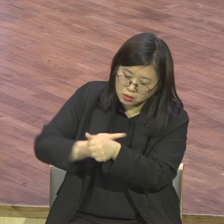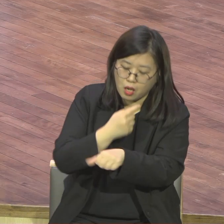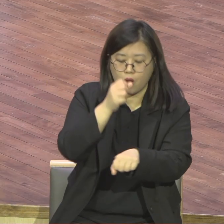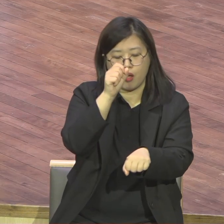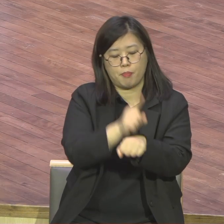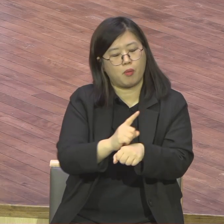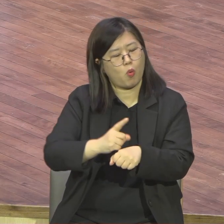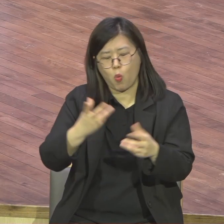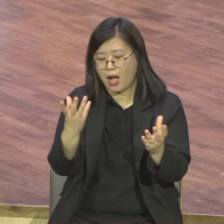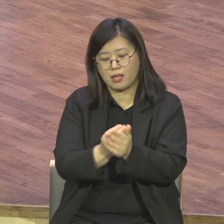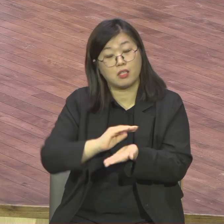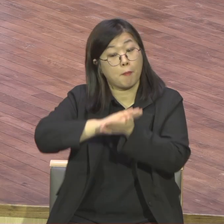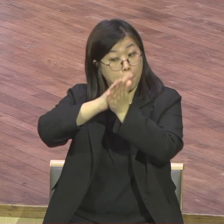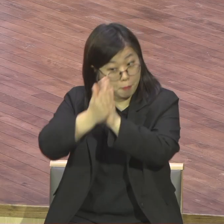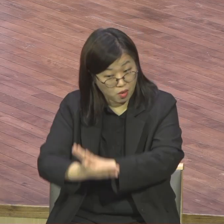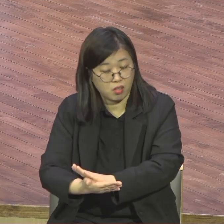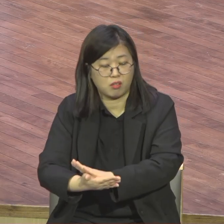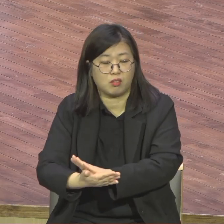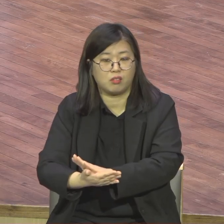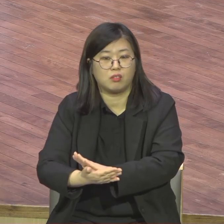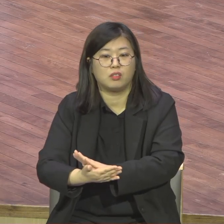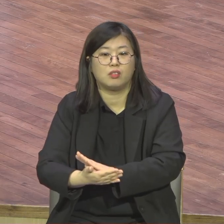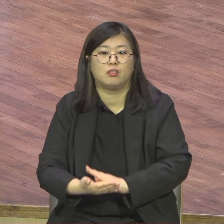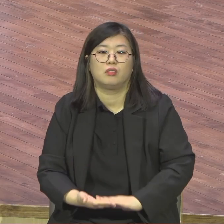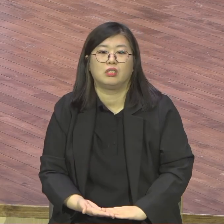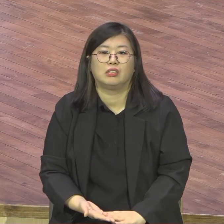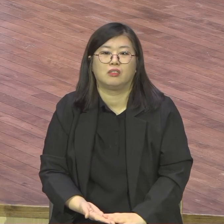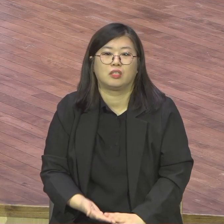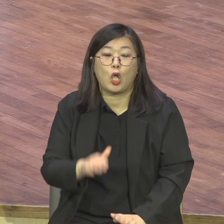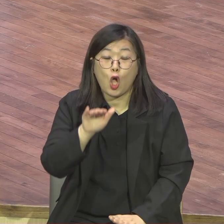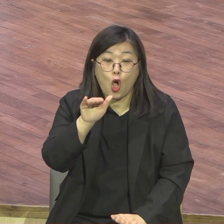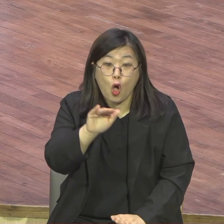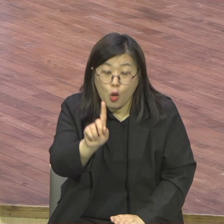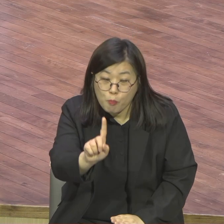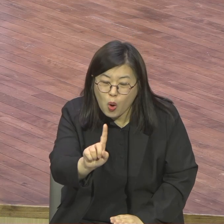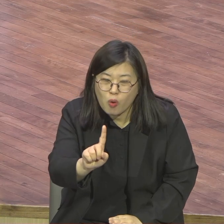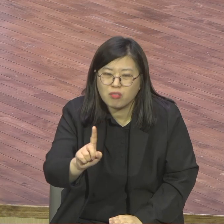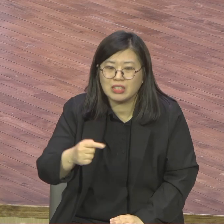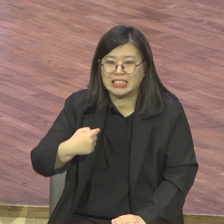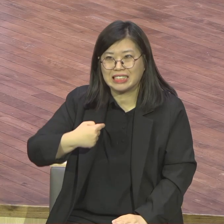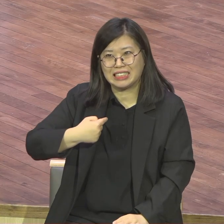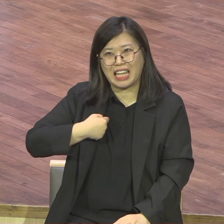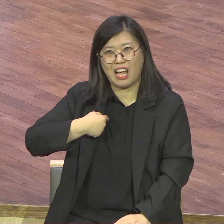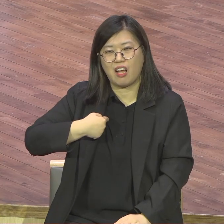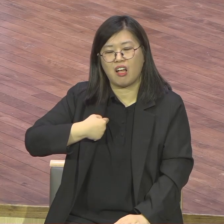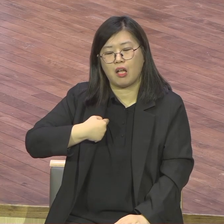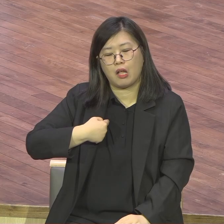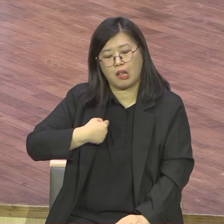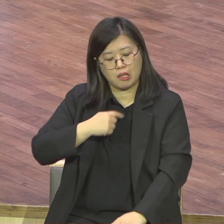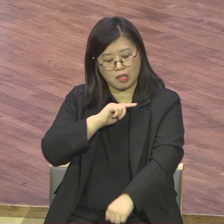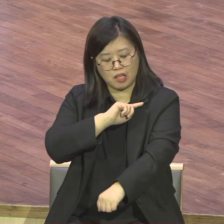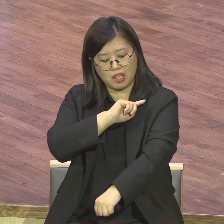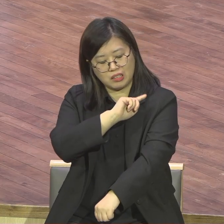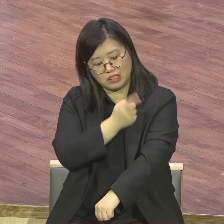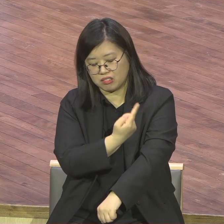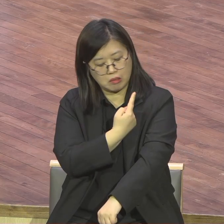이거를 여러분 차단해야 돼요 나는 무능하다 그 불신화입니다 그건 불신자와 같은